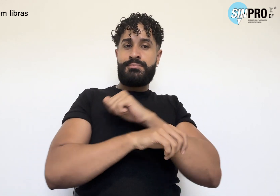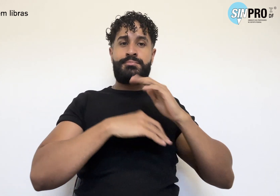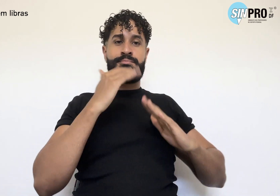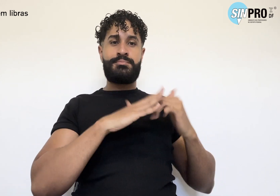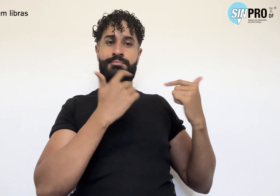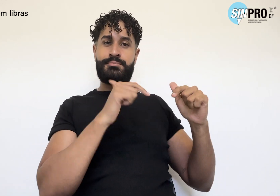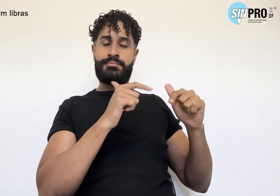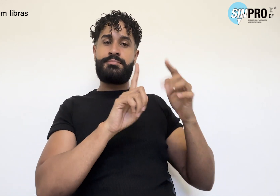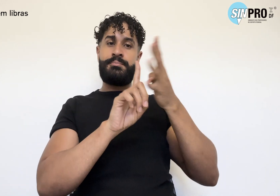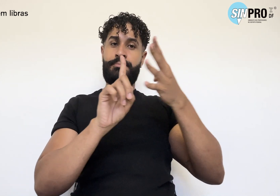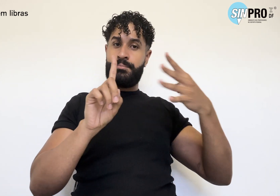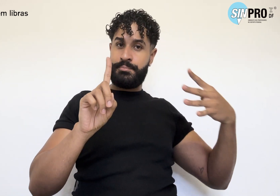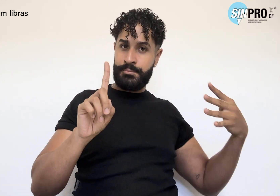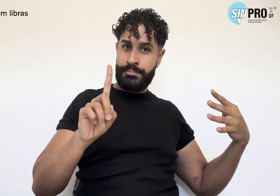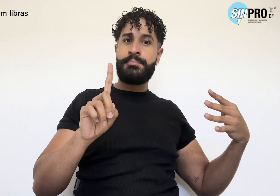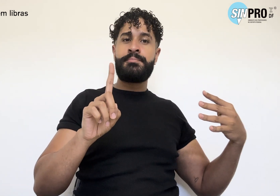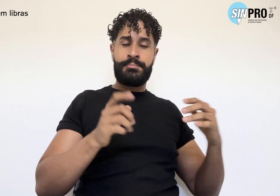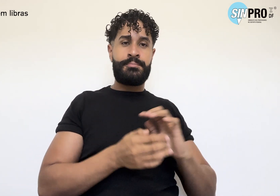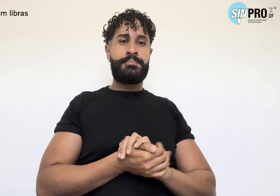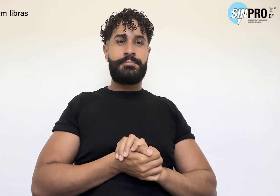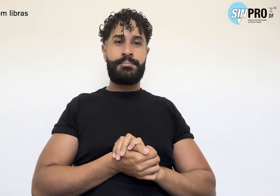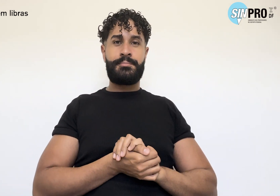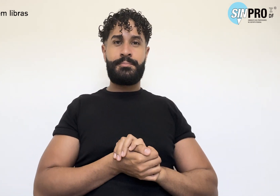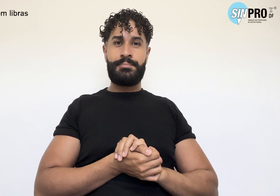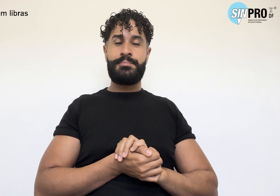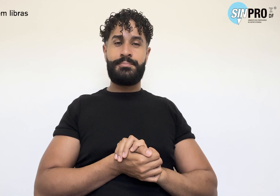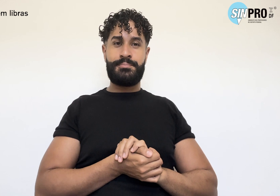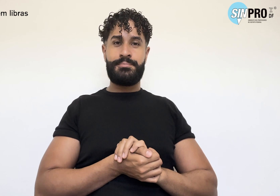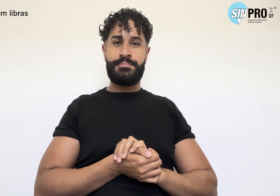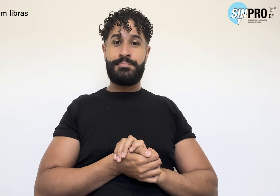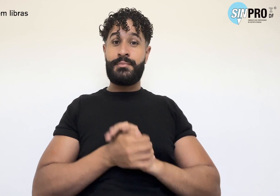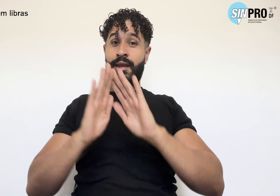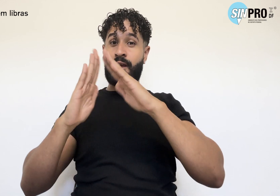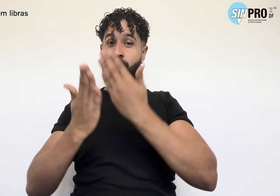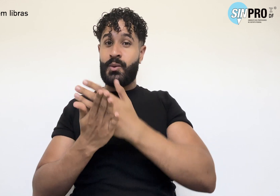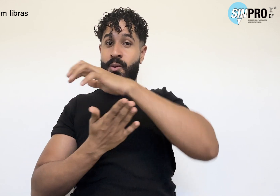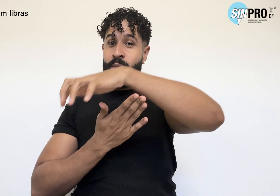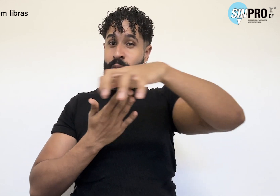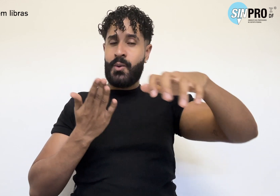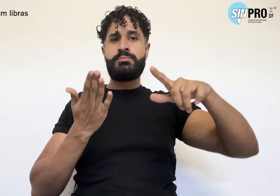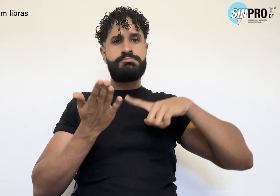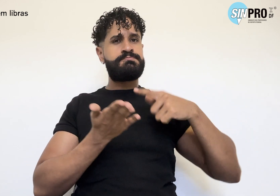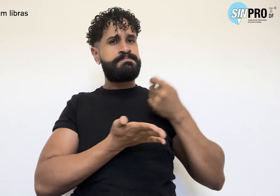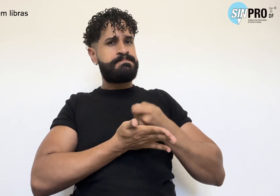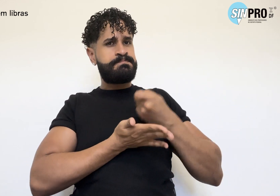LGBTQIA PN+. As escolas têm a obrigação de coibir